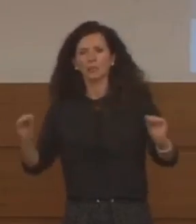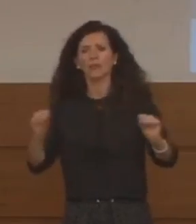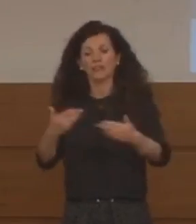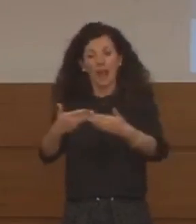questa epidemia.